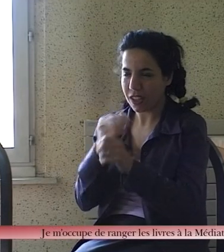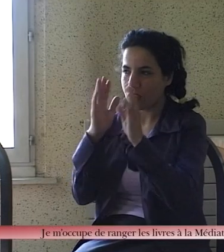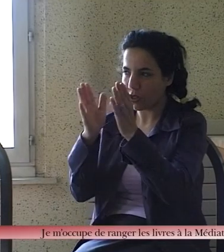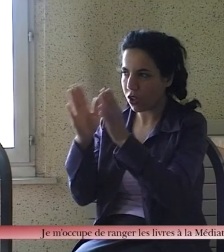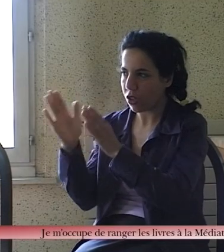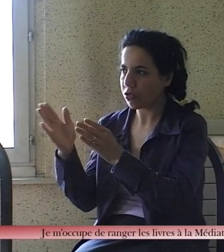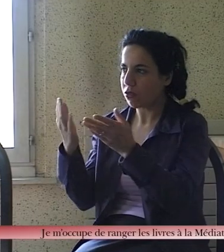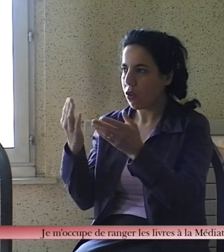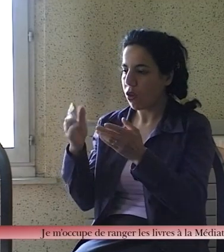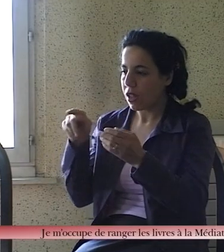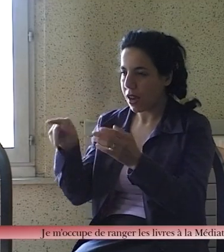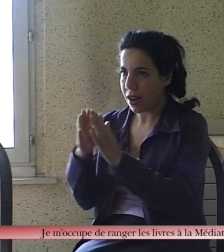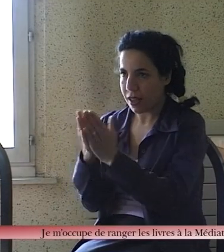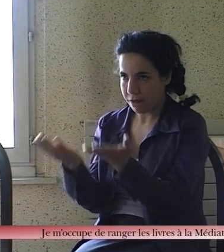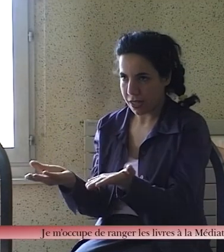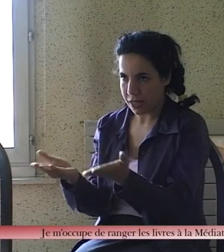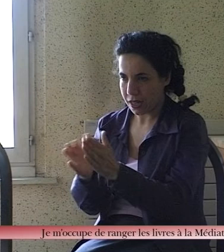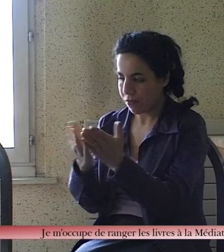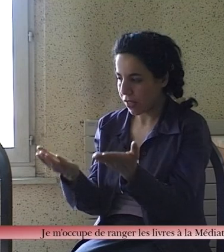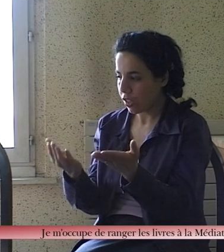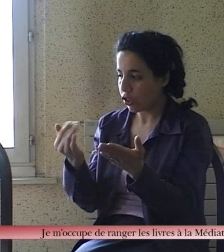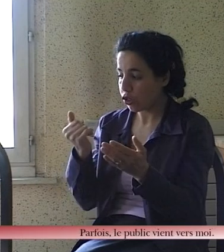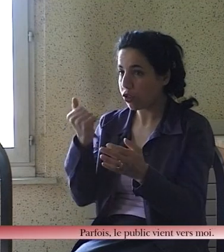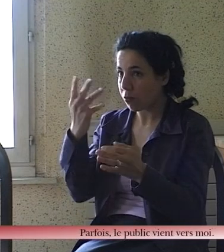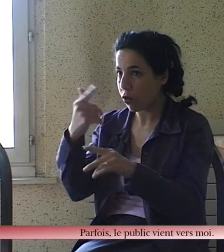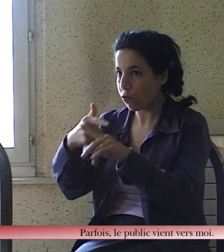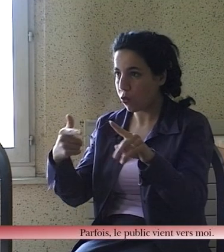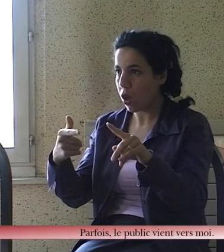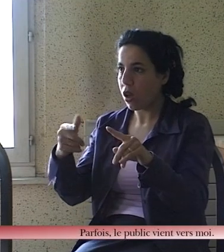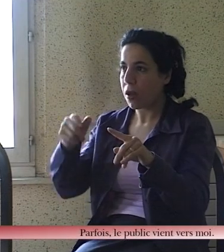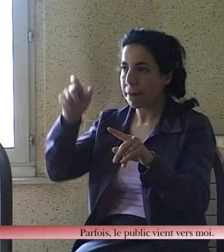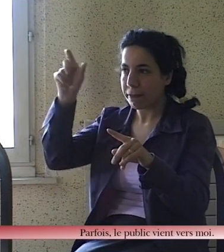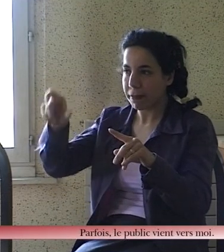Je m'occupe de ranger des livres à la médiathèque. Parfois, le public vient vers moi.